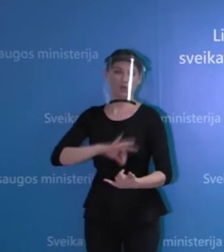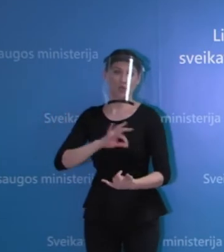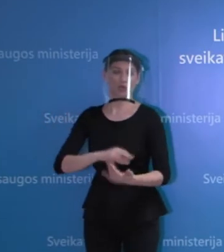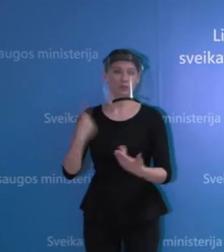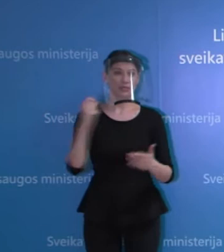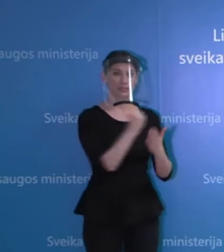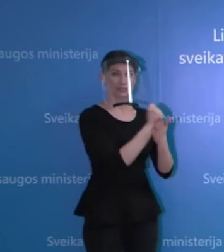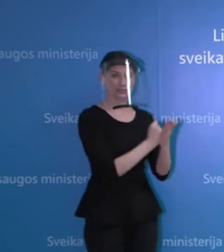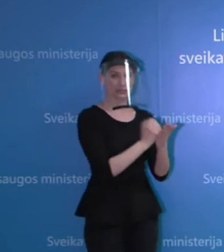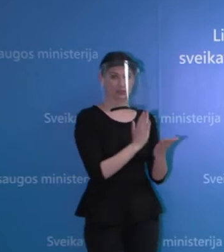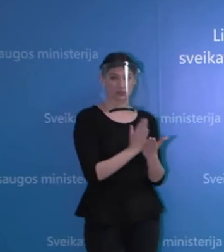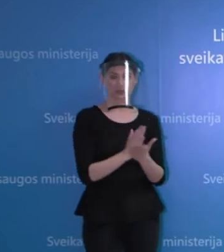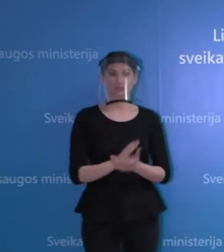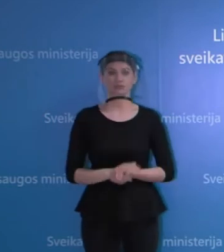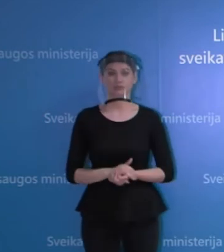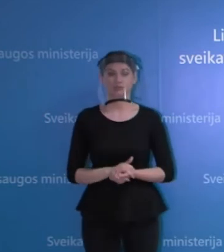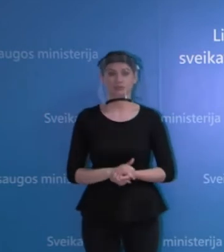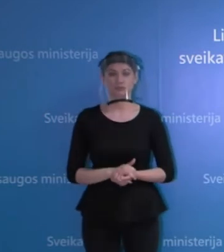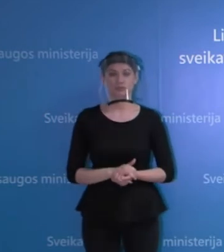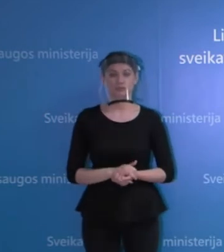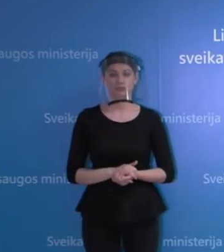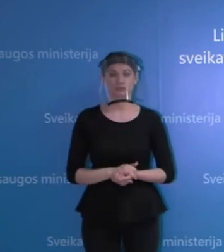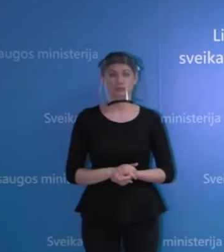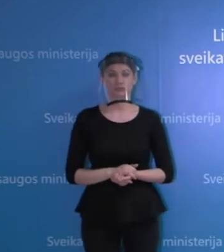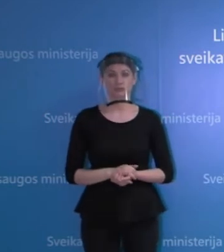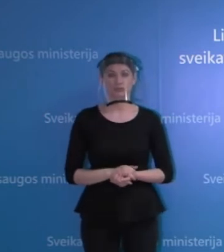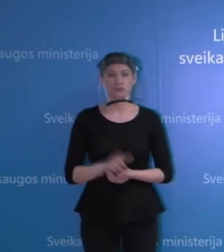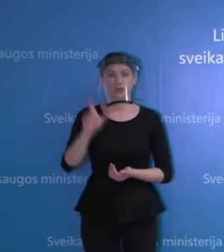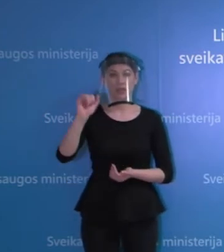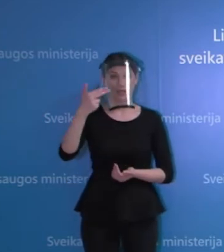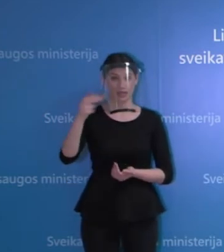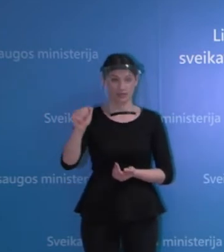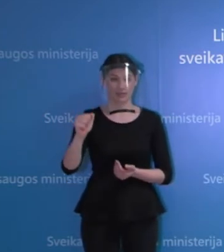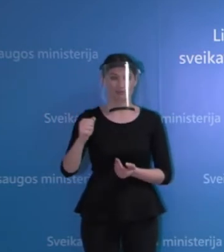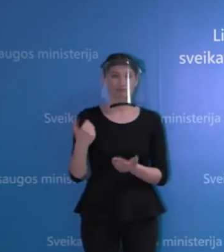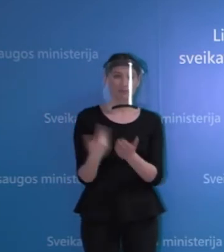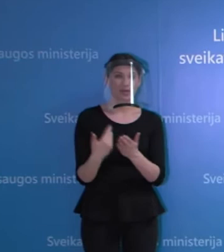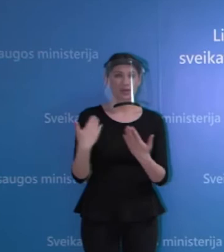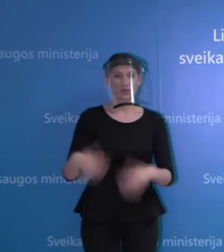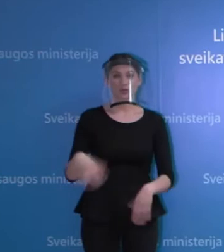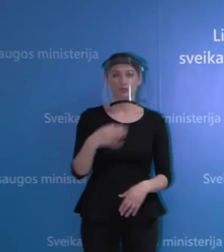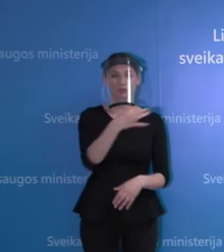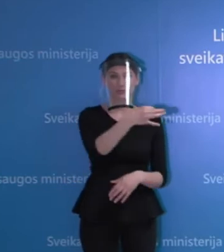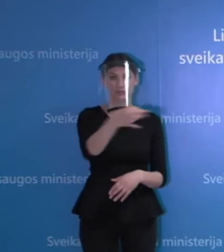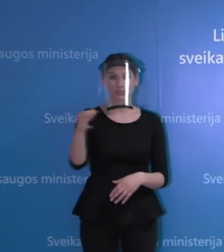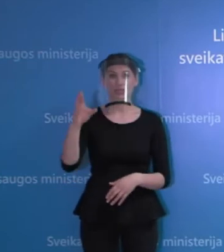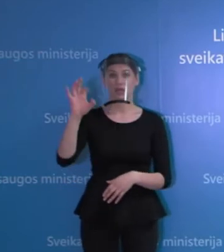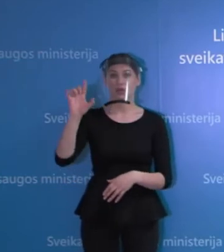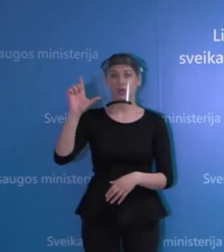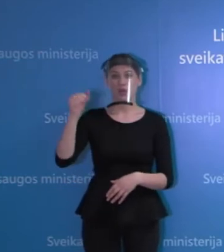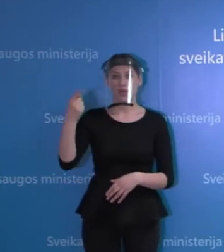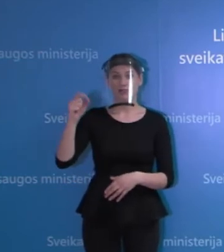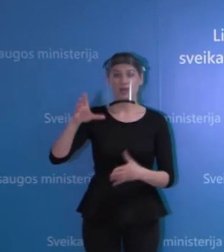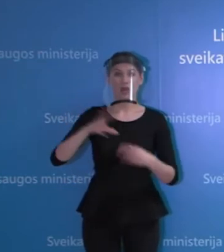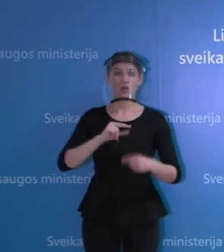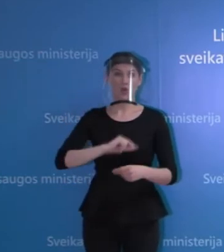Kalbant daugiau apie situaciją, kaip Lina ir minėjo kolegė Rolanda Lingenė,